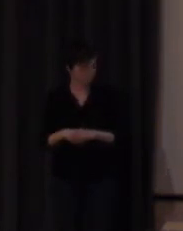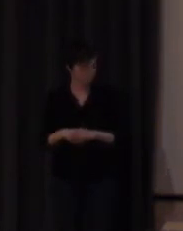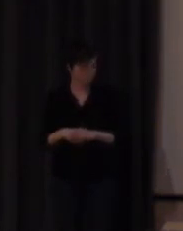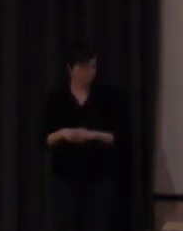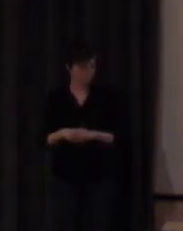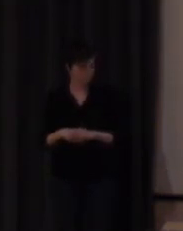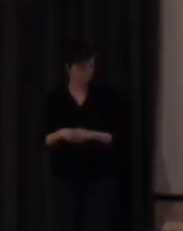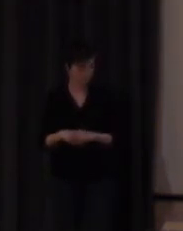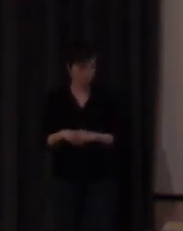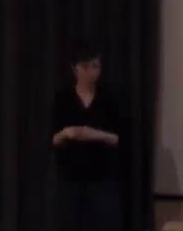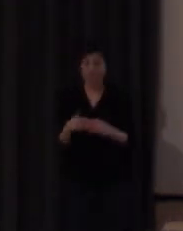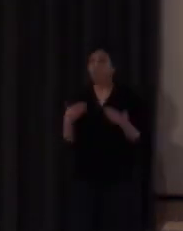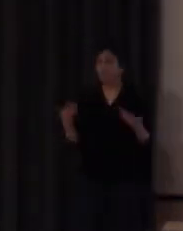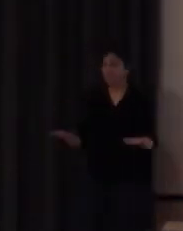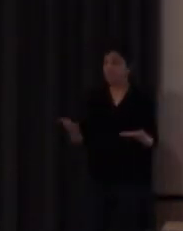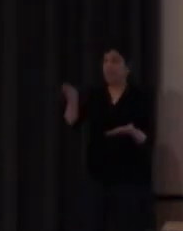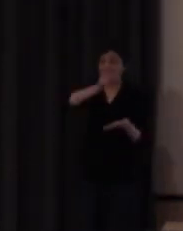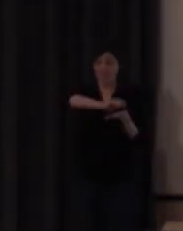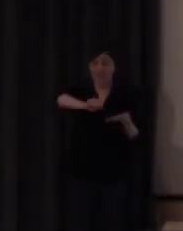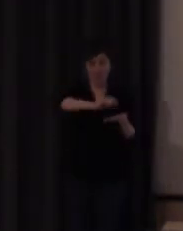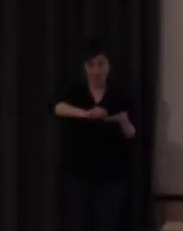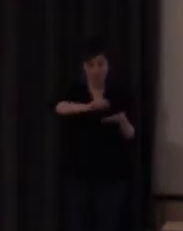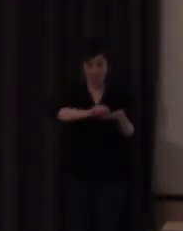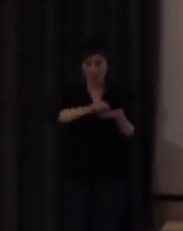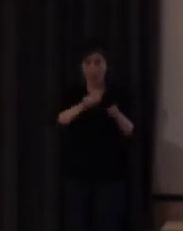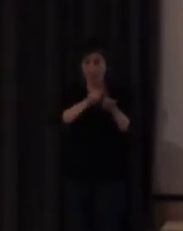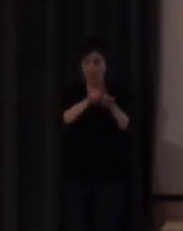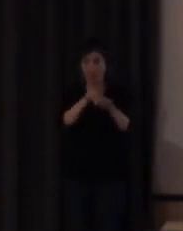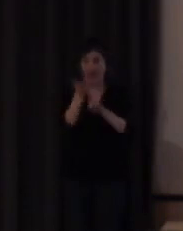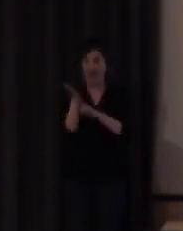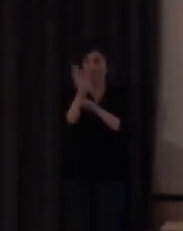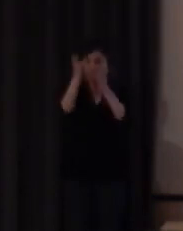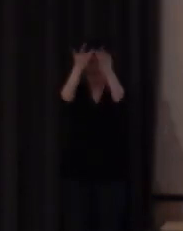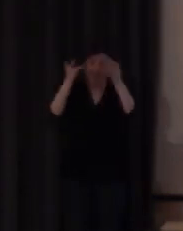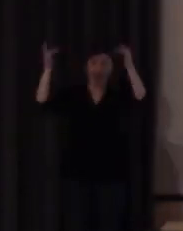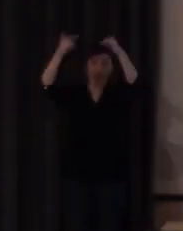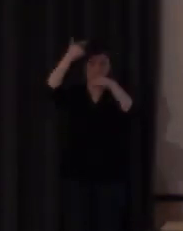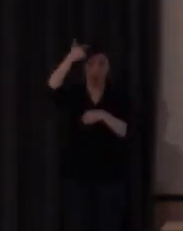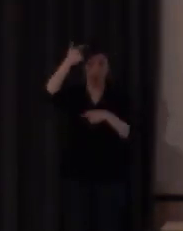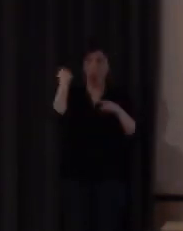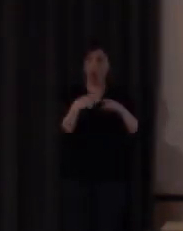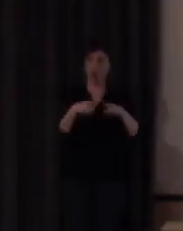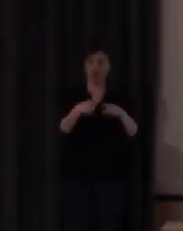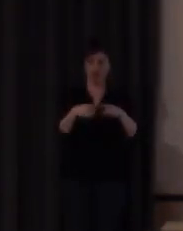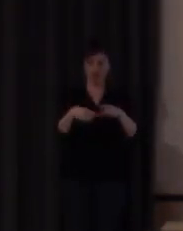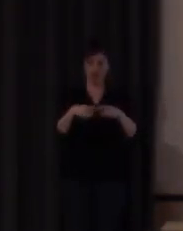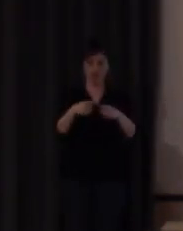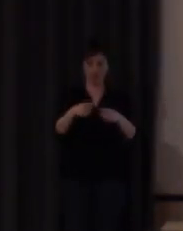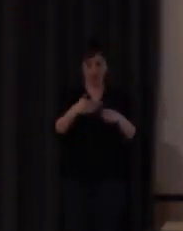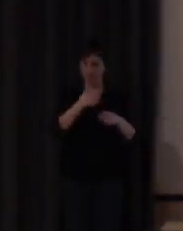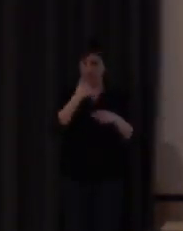el pasar el tránsito de la escritura como representación de las cosas escribir es